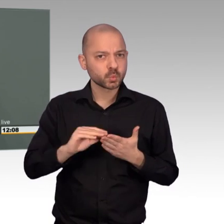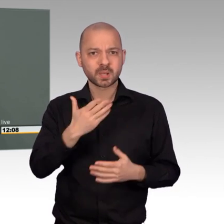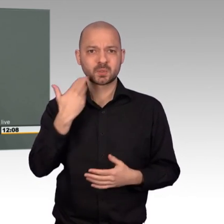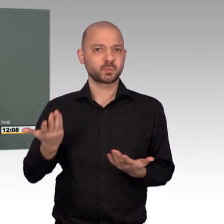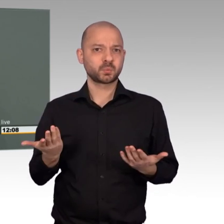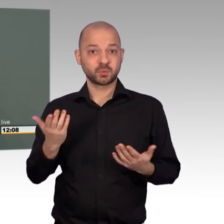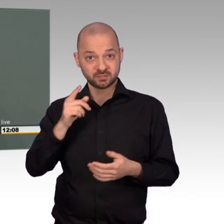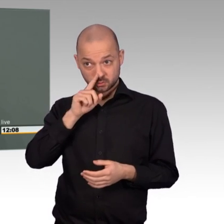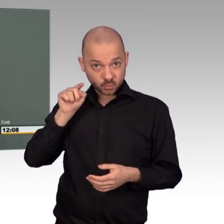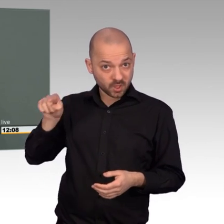humanitäre Hilfe angewiesen.